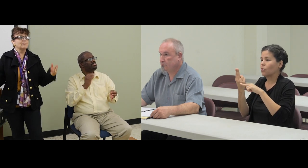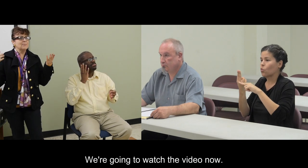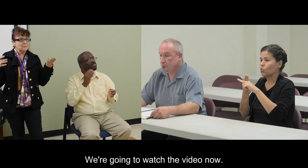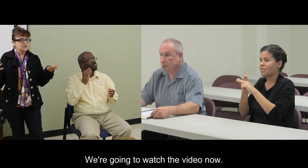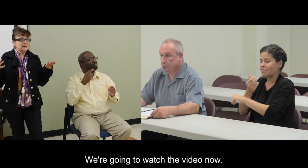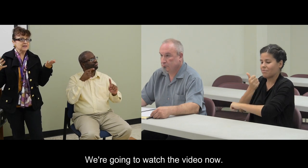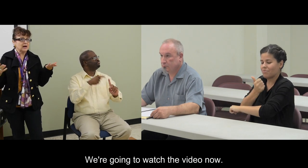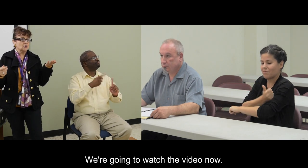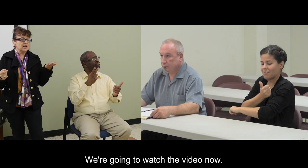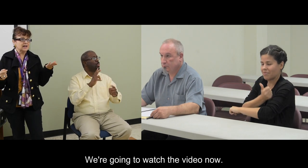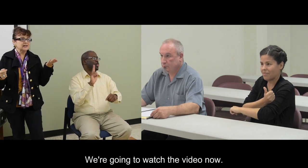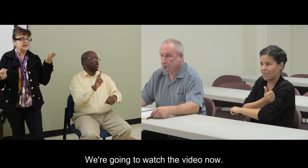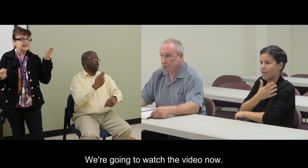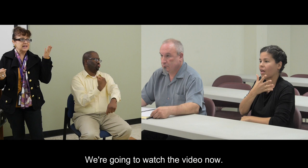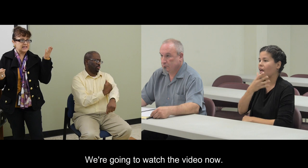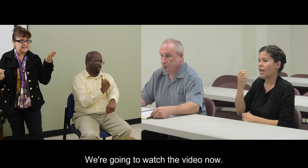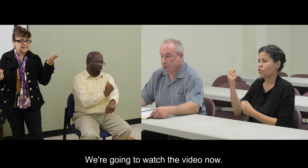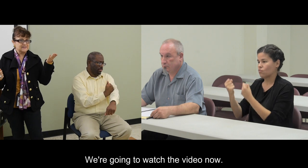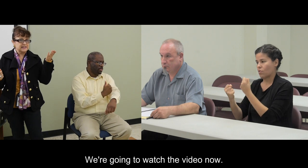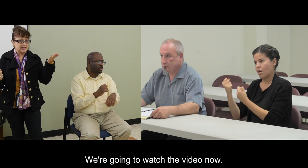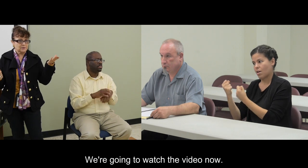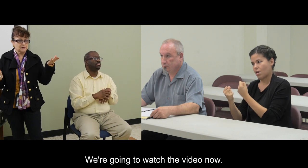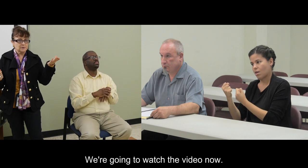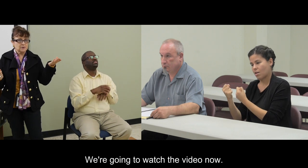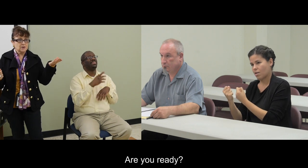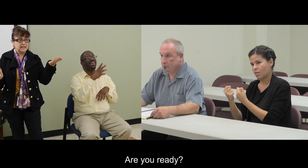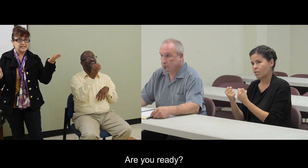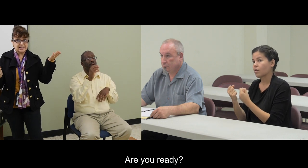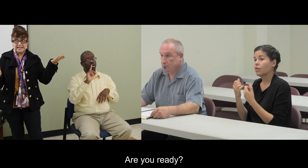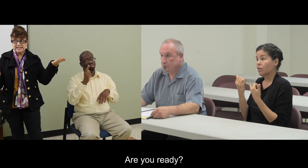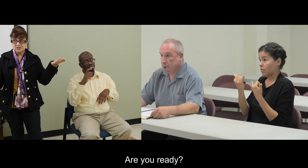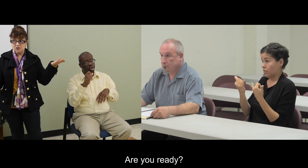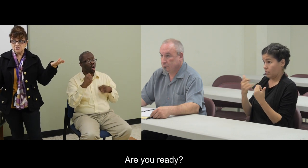Vamos a ver ahora este video. ¿Están listos?